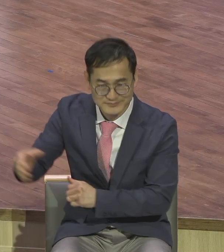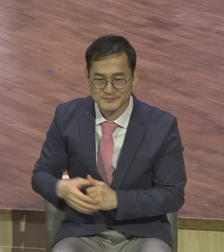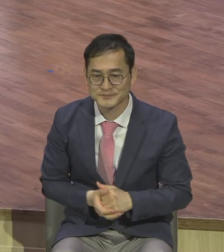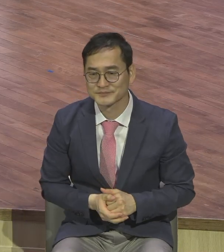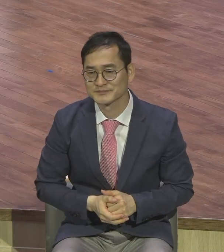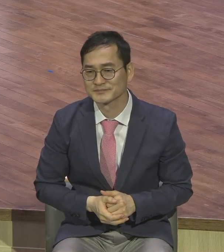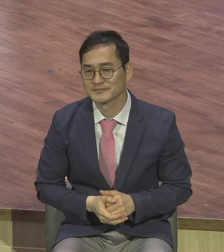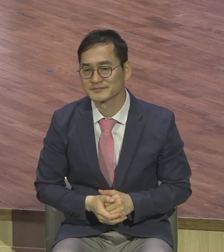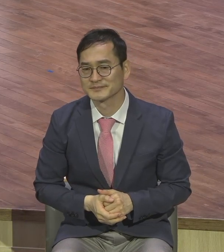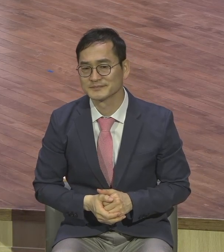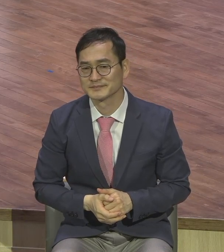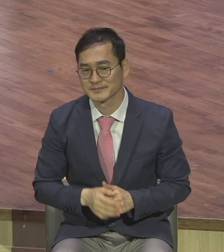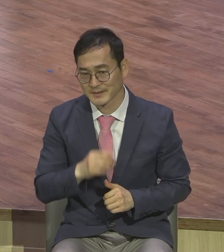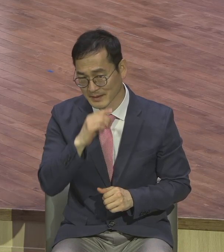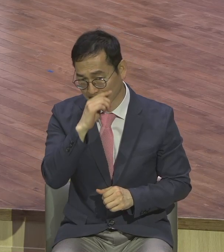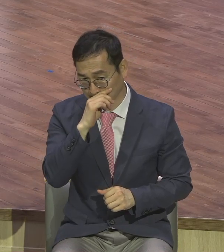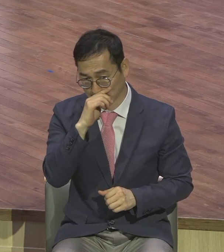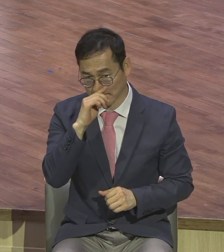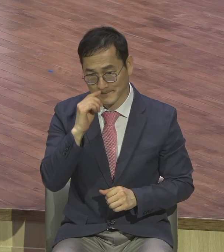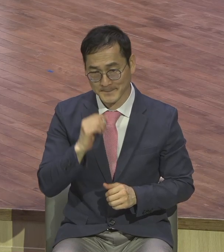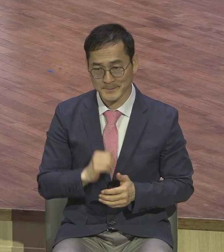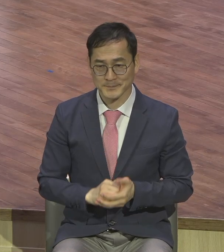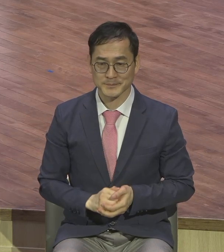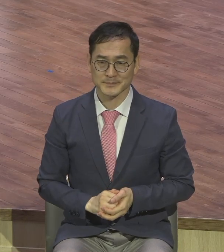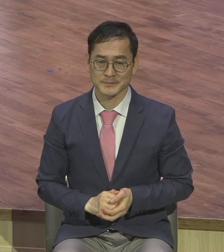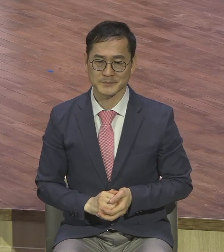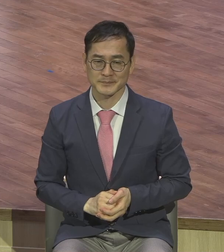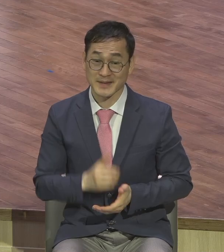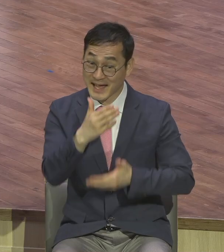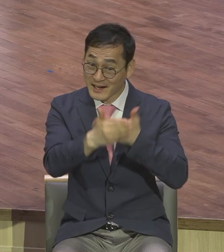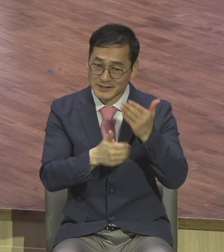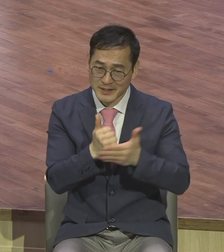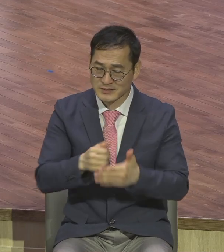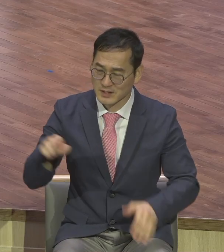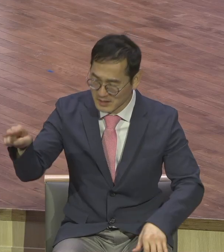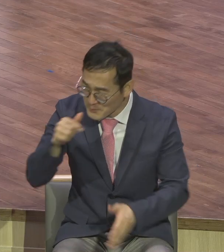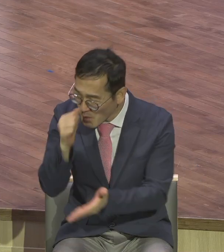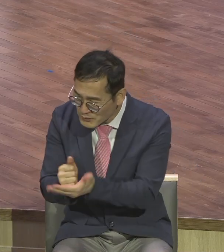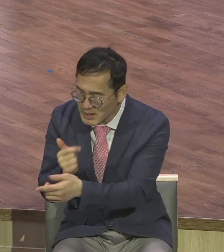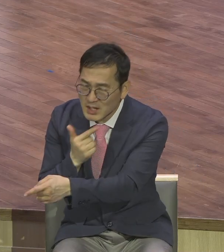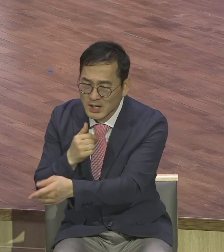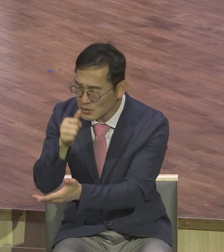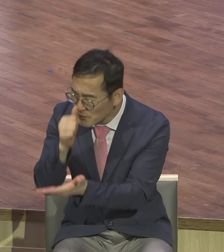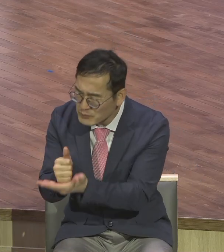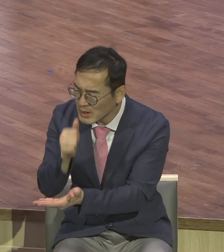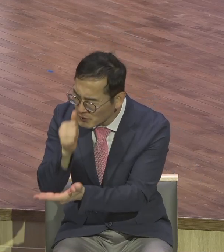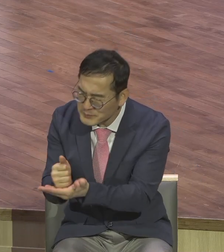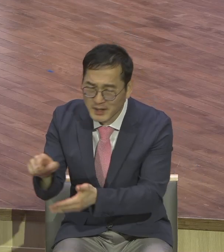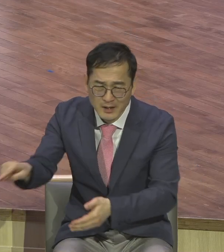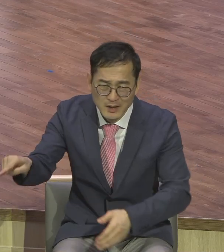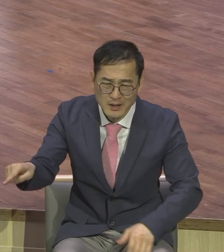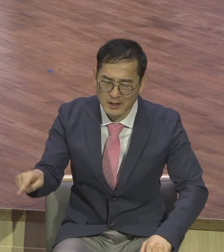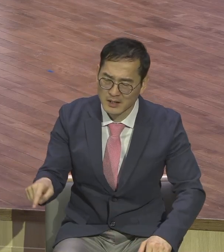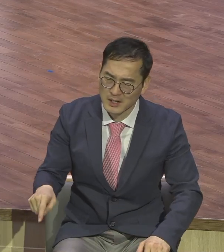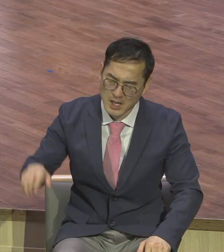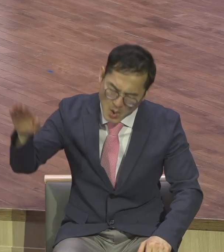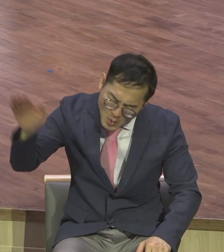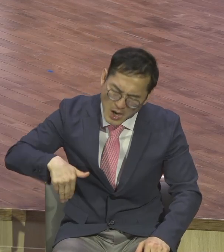범죄한 인간에게 오래 참고 돌아올 수 있도록 기회를 주었습니다. 그러나 그 기회는 무한정 중구시 아니라